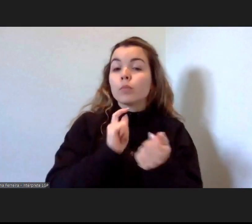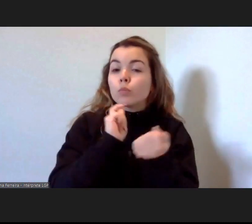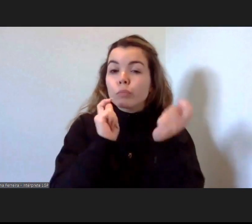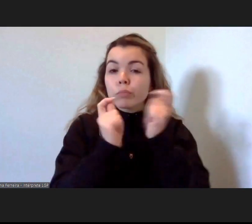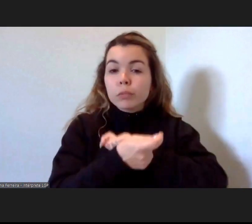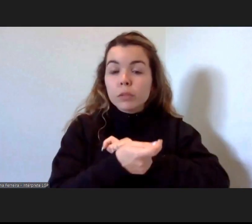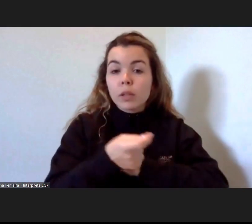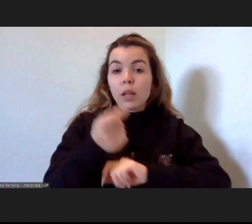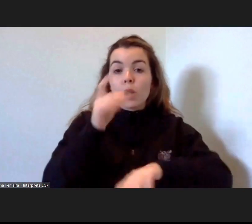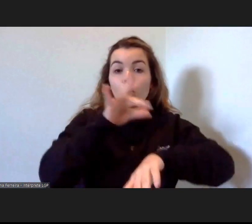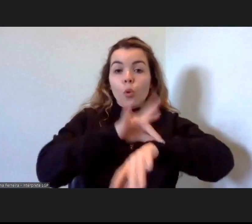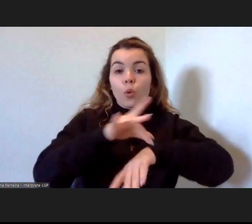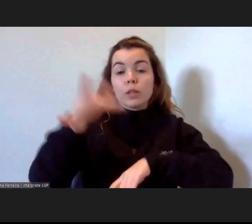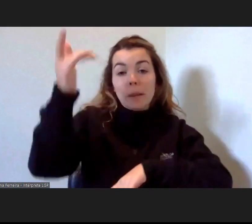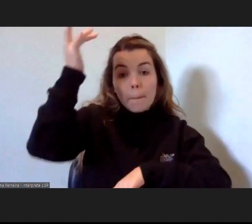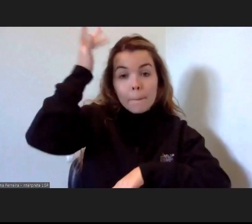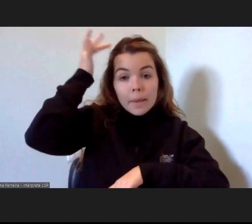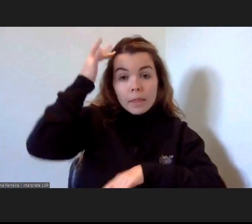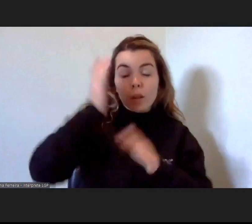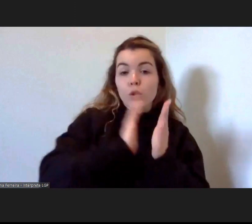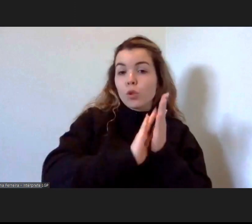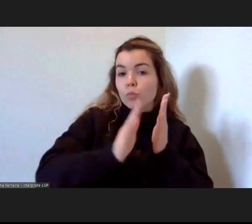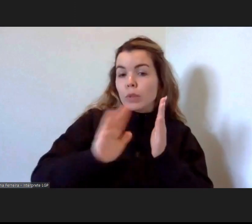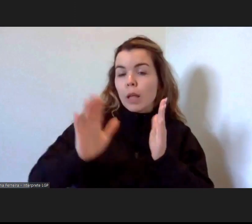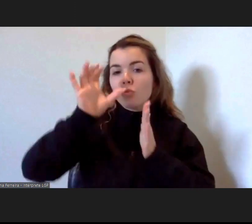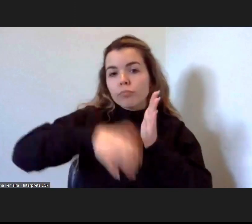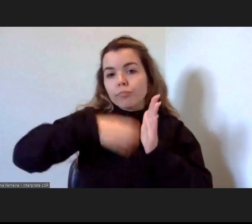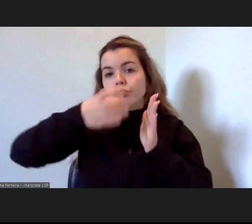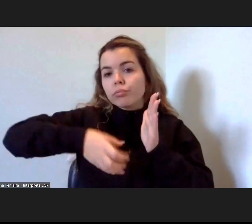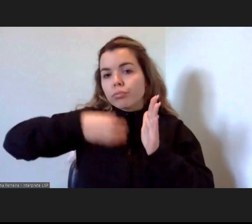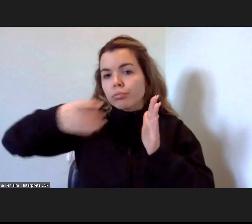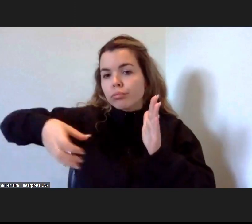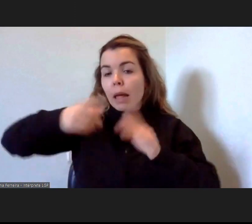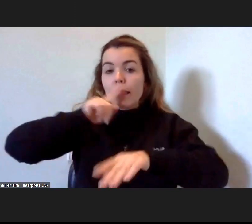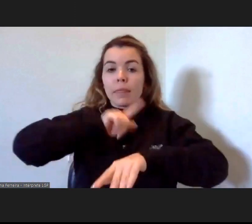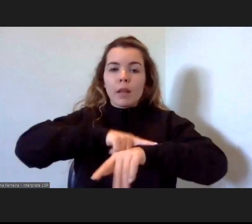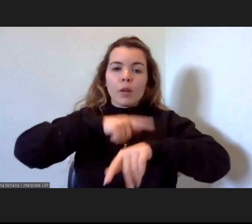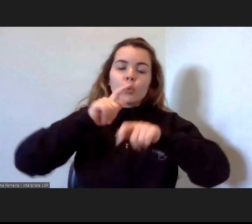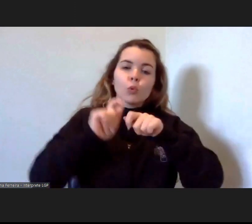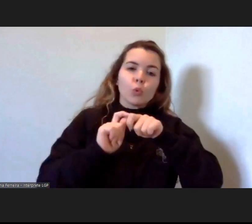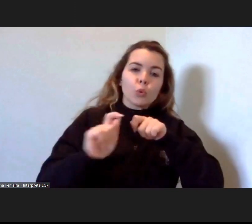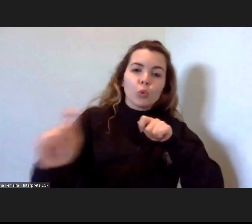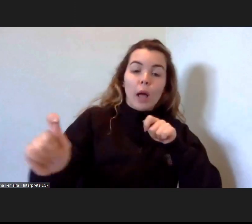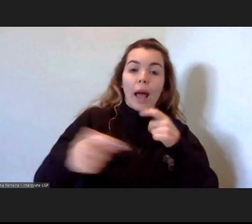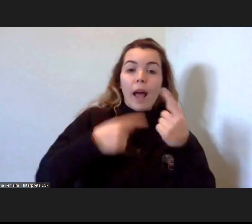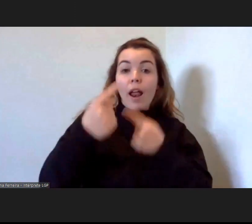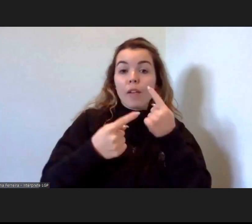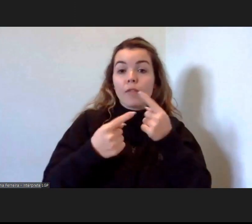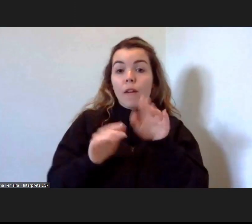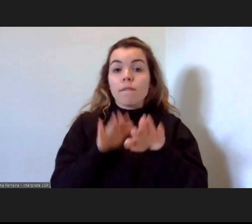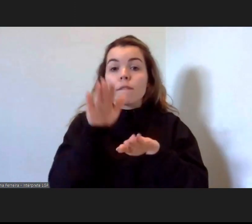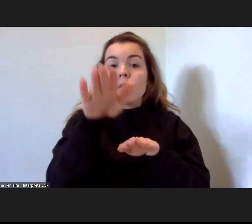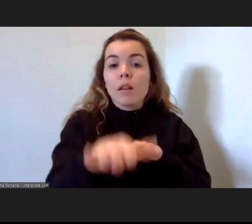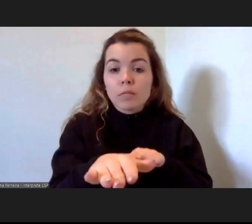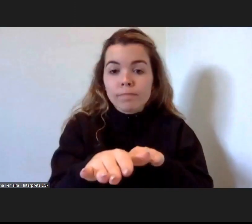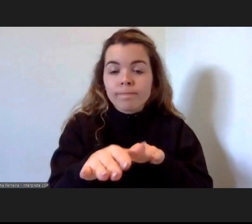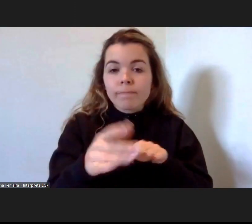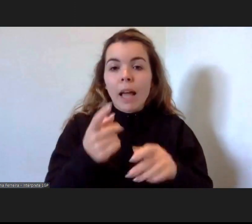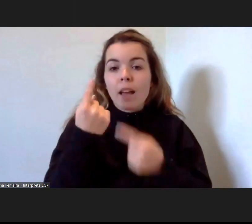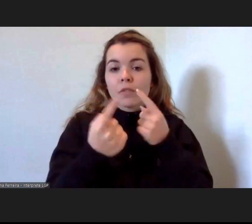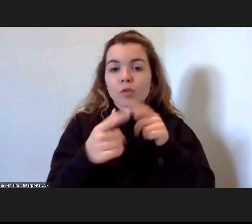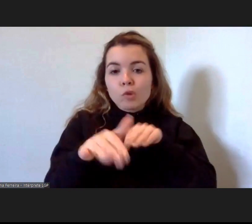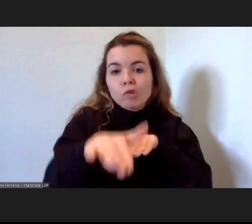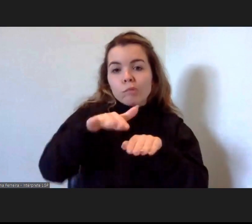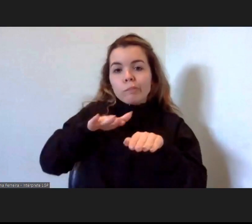doença mental é um processo muito complexo e moroso e muitas vezes tem avanços e recuos e pensar sobre isto partindo